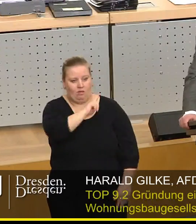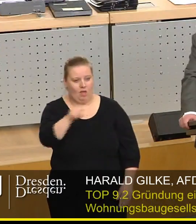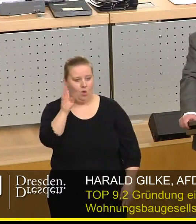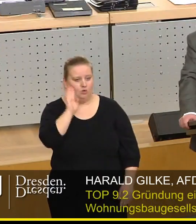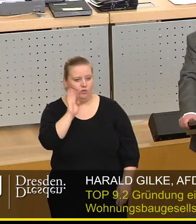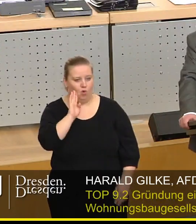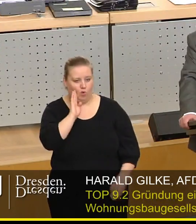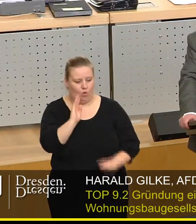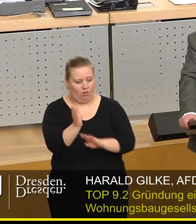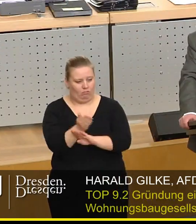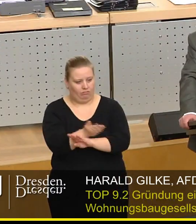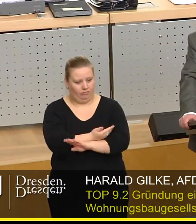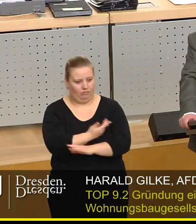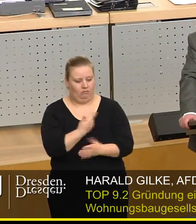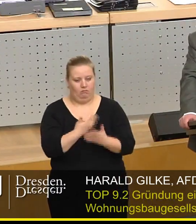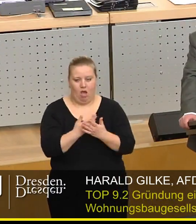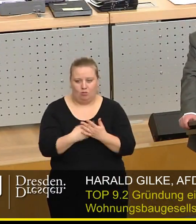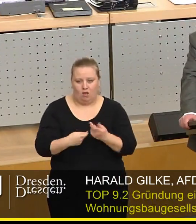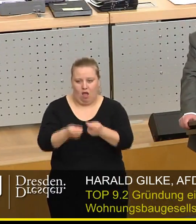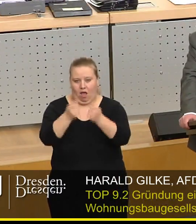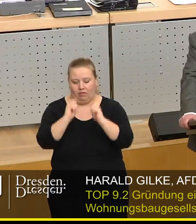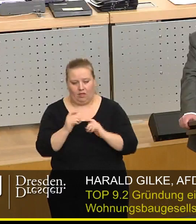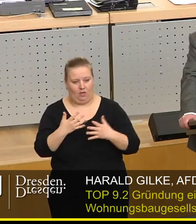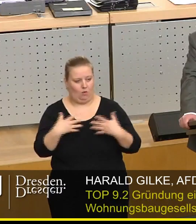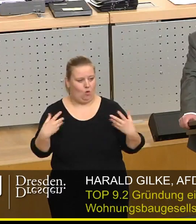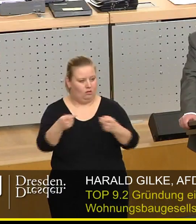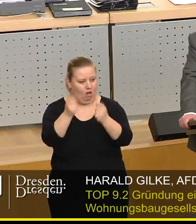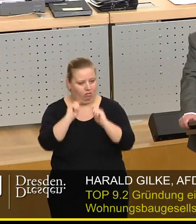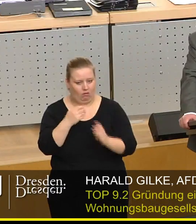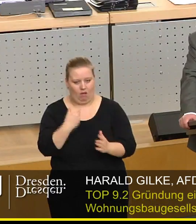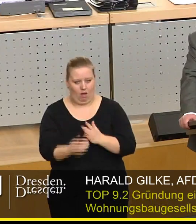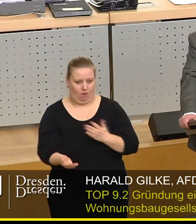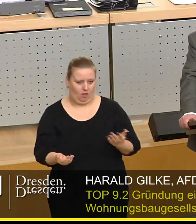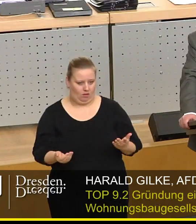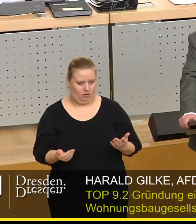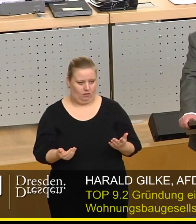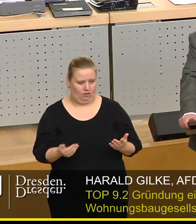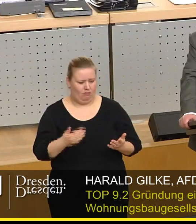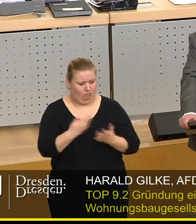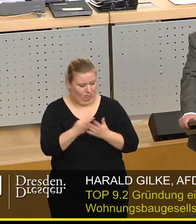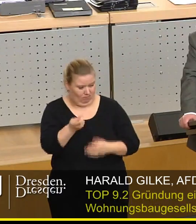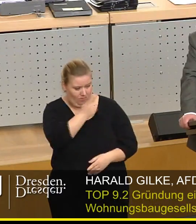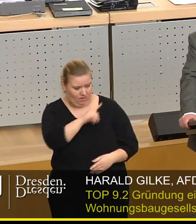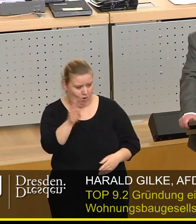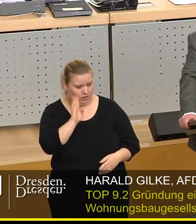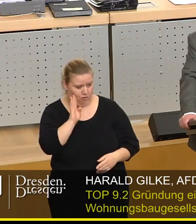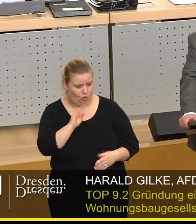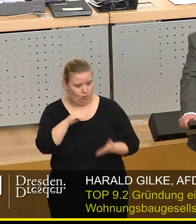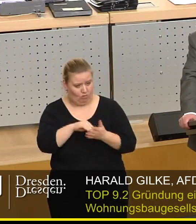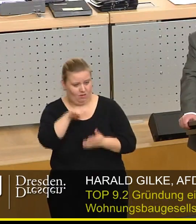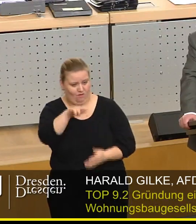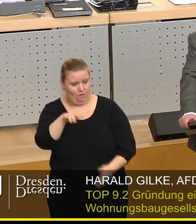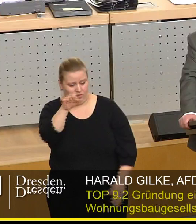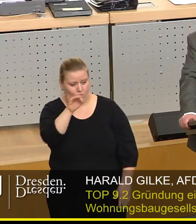weggewischt, indem Anträge, große Anträge einfach abgelehnt wurden. Diese 1.000 Wohnungen mit ihrem 15